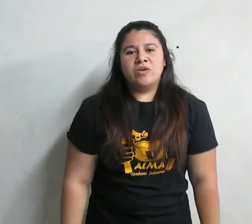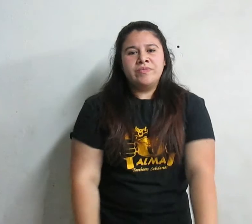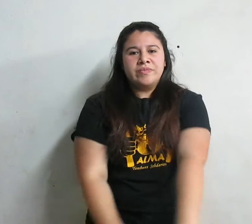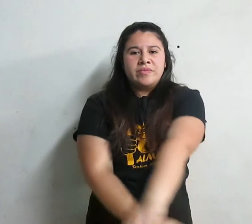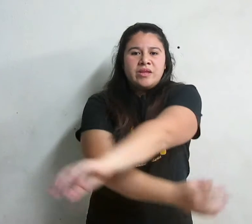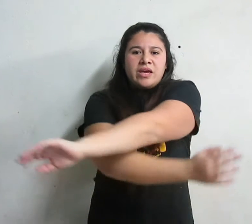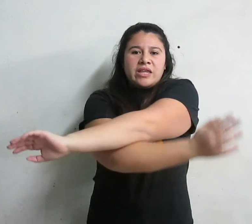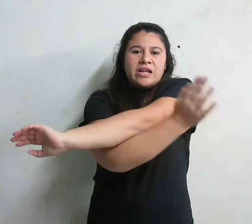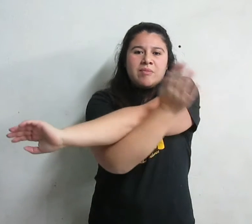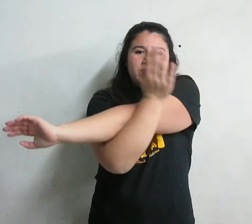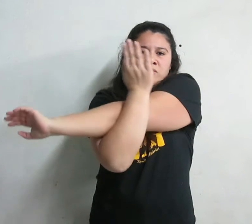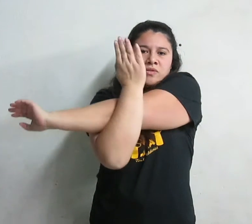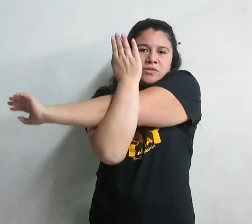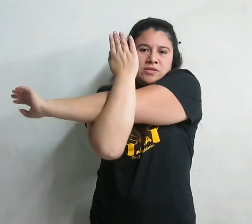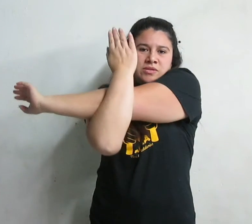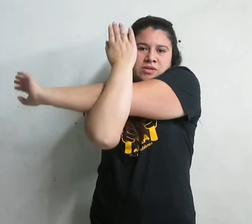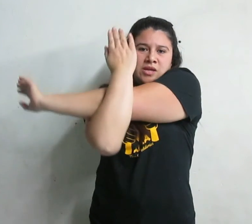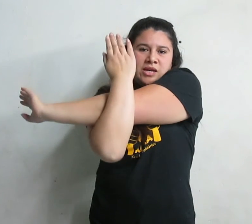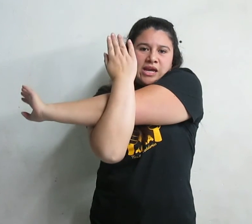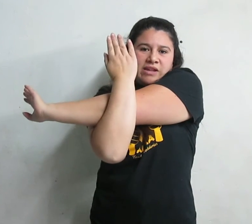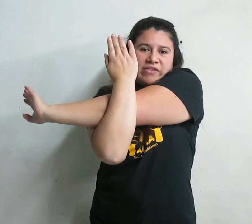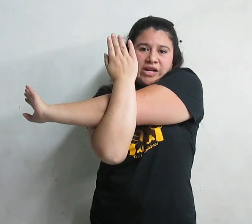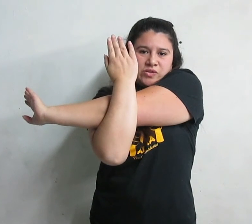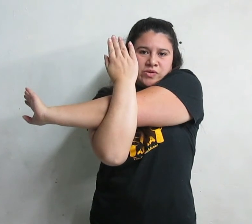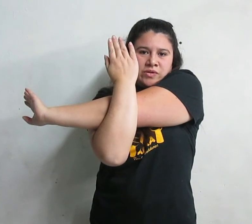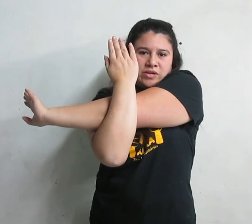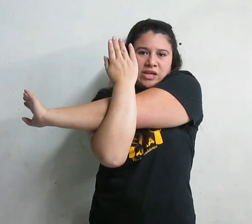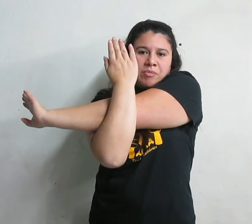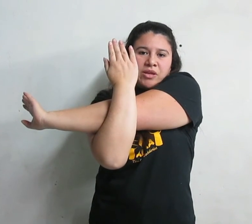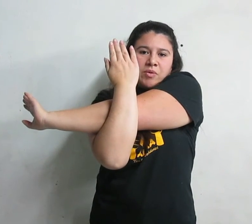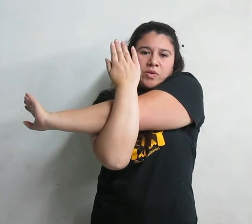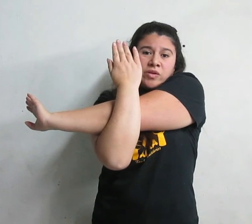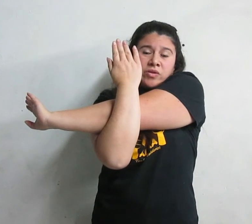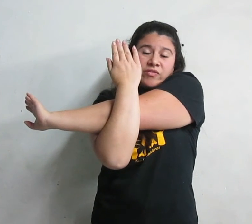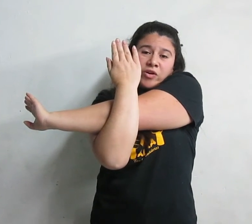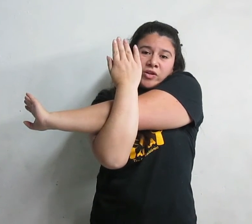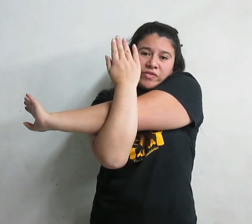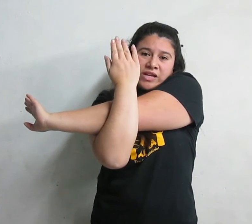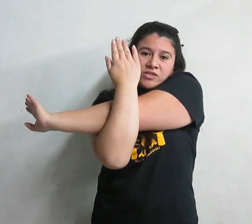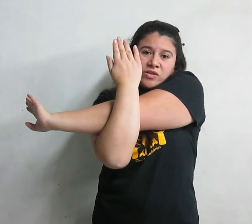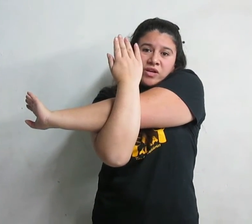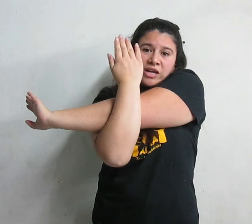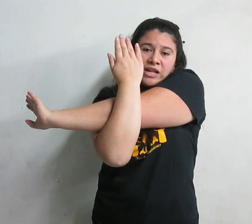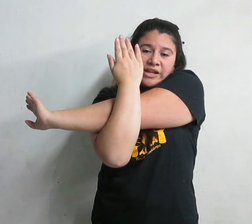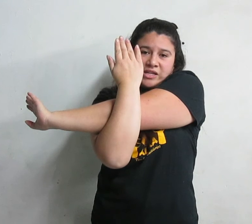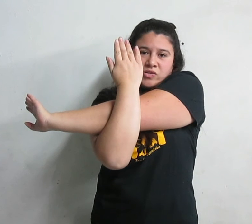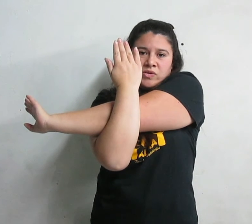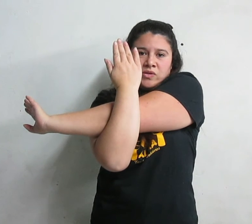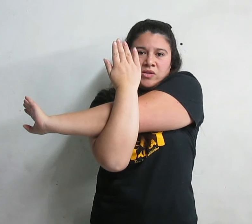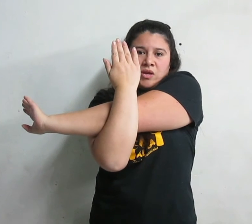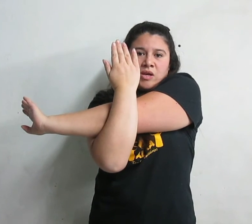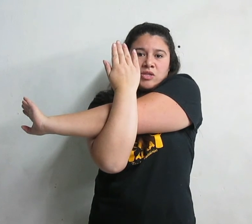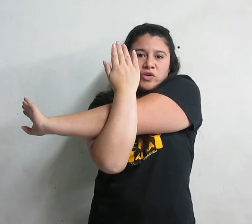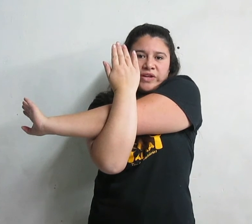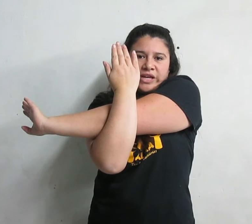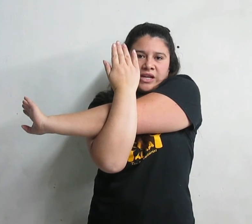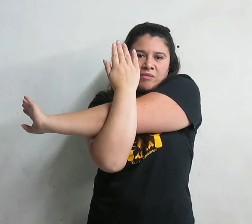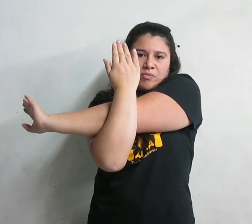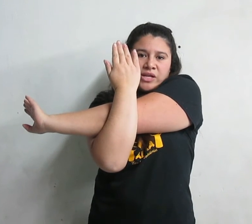Luego estiramos el brazo y ponemos nuestro otro brazo, el derecho, sobre él, por